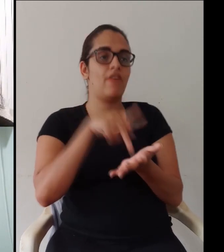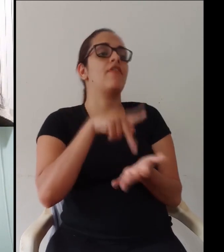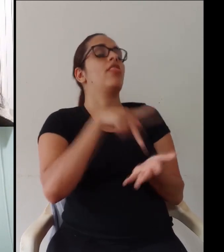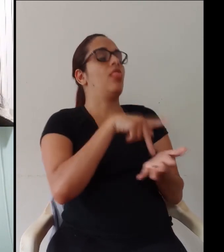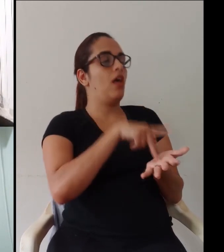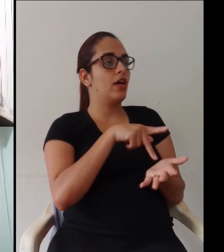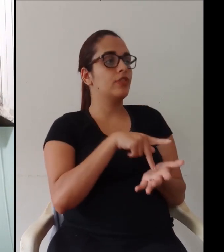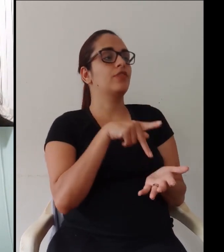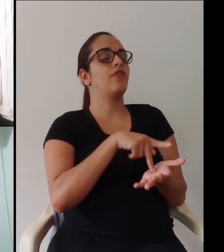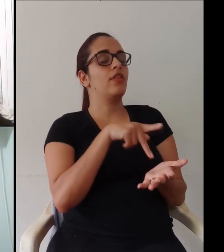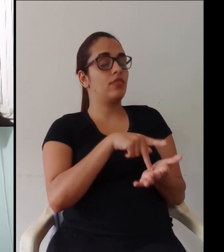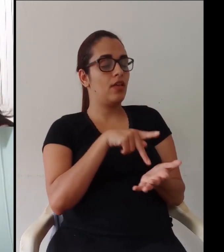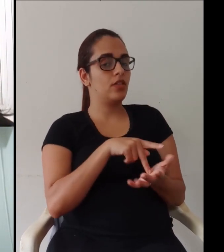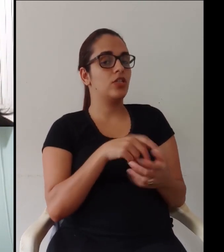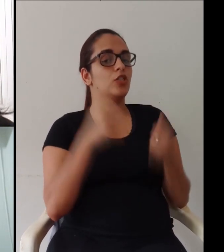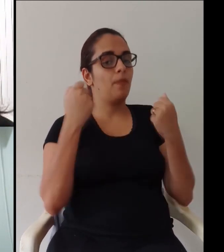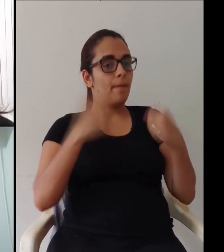minimamente a gente precisa planejar